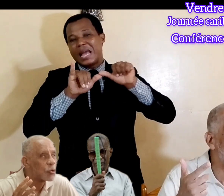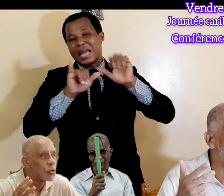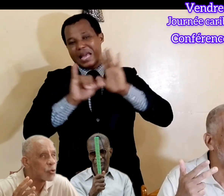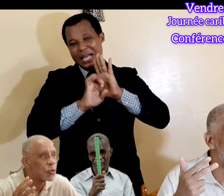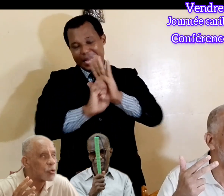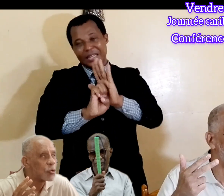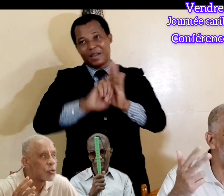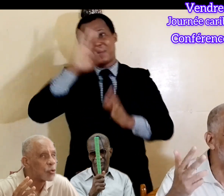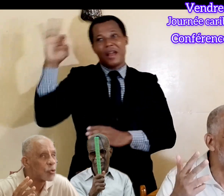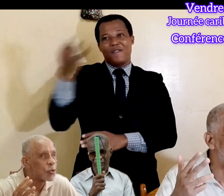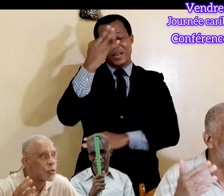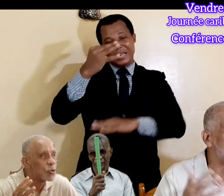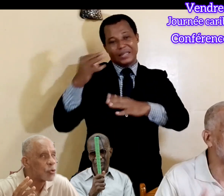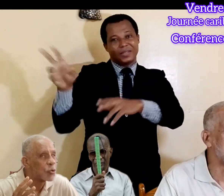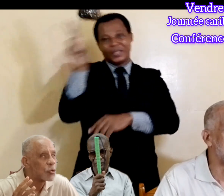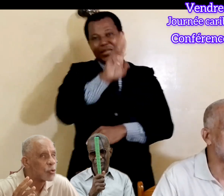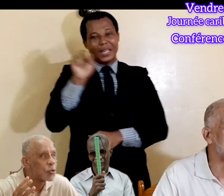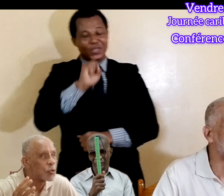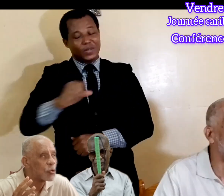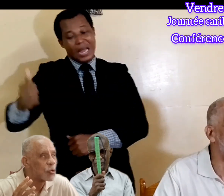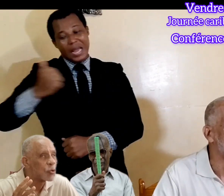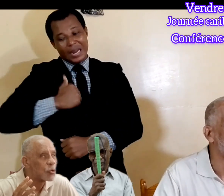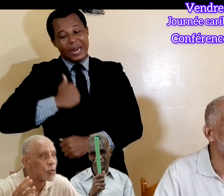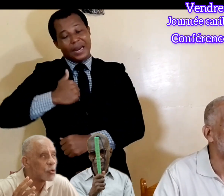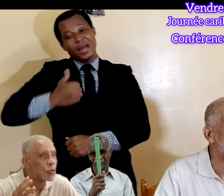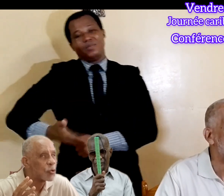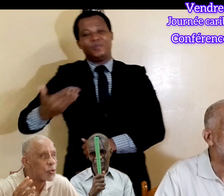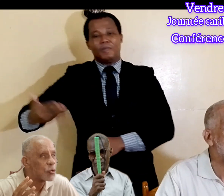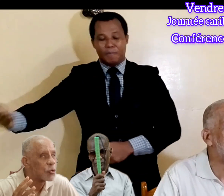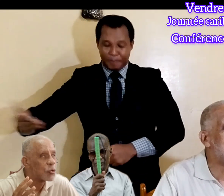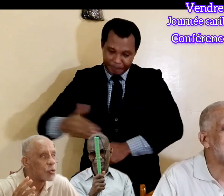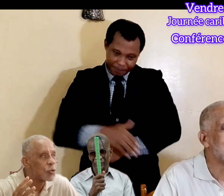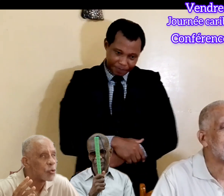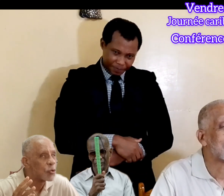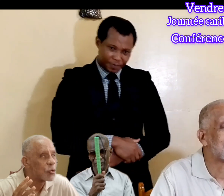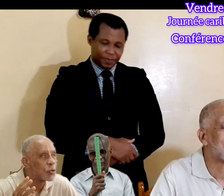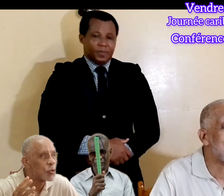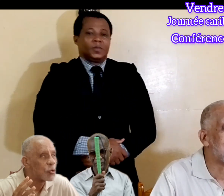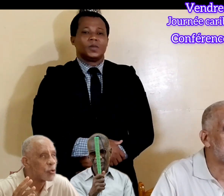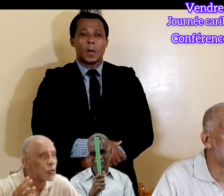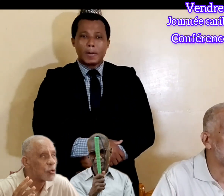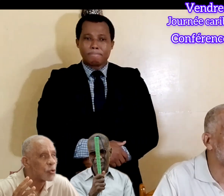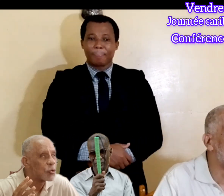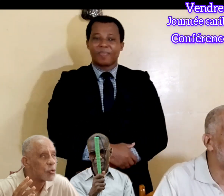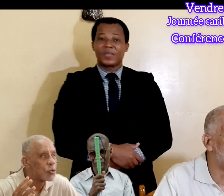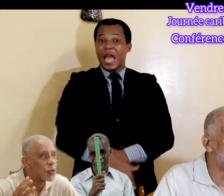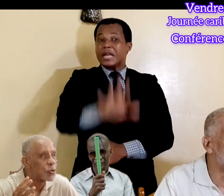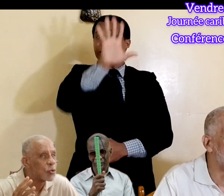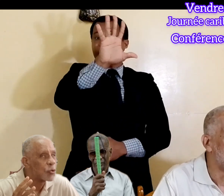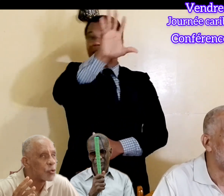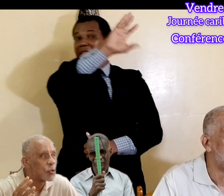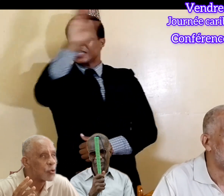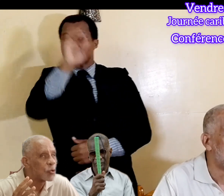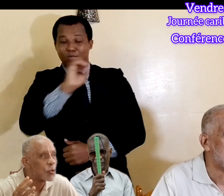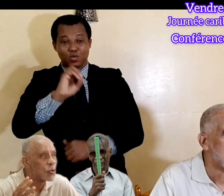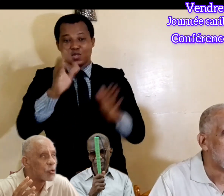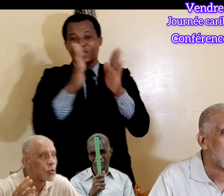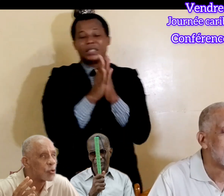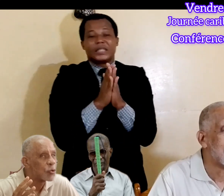les États-Unis, le Canada, etc., etc., à peine 6% de livres,